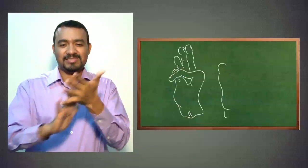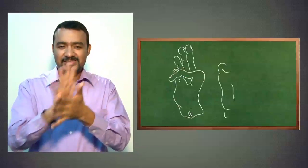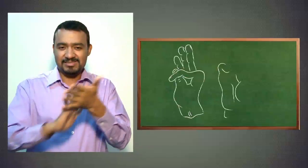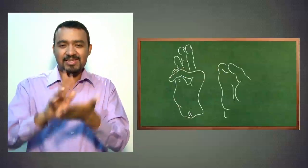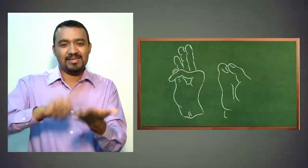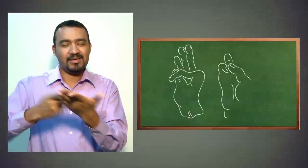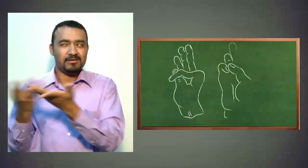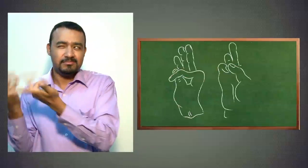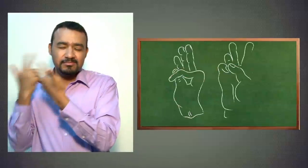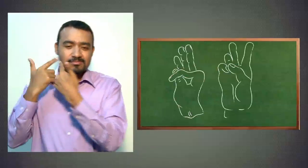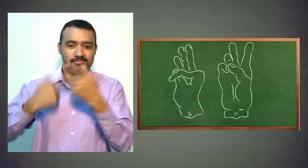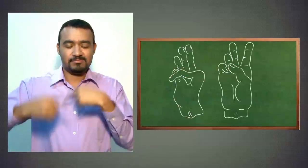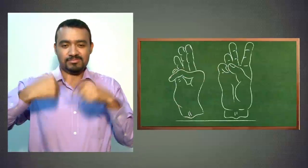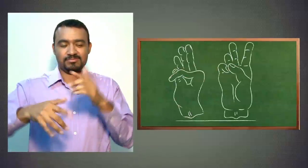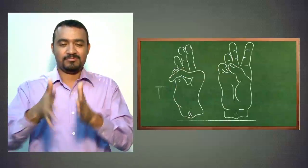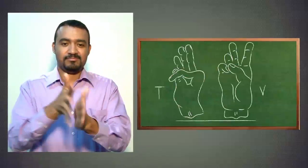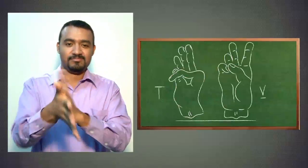de estas importantes franjas de programación.